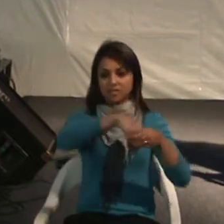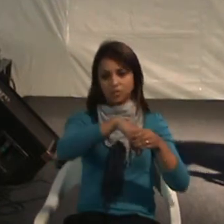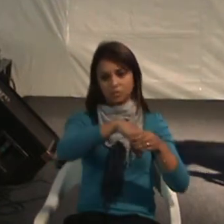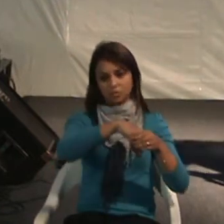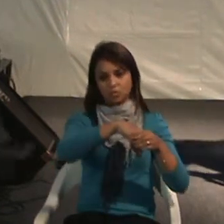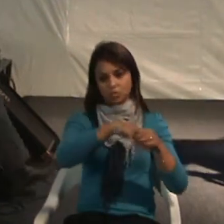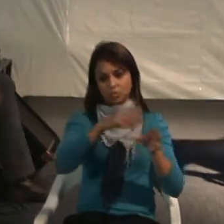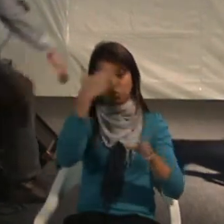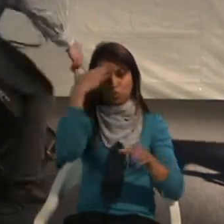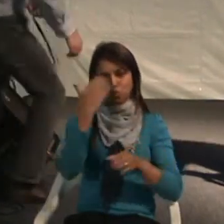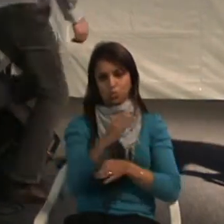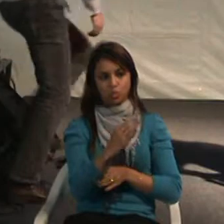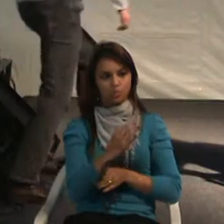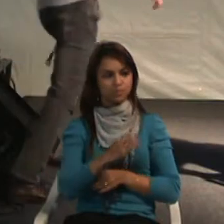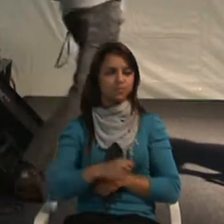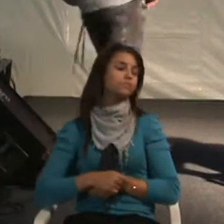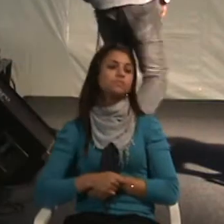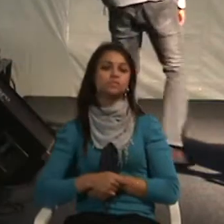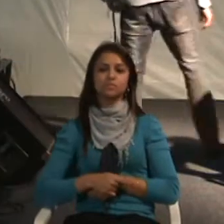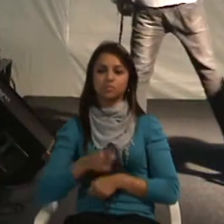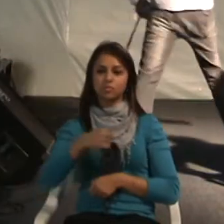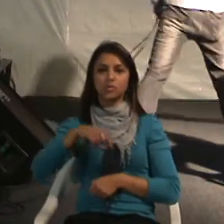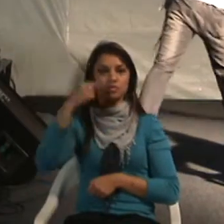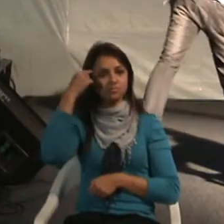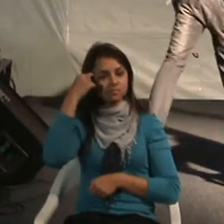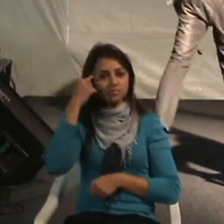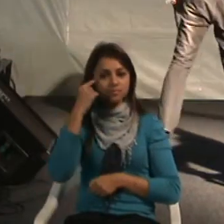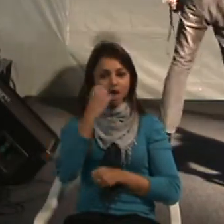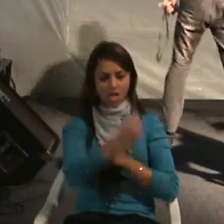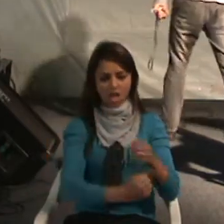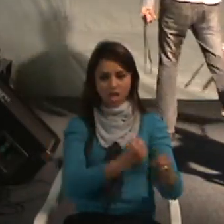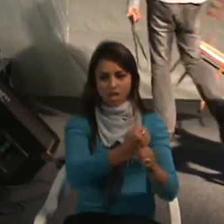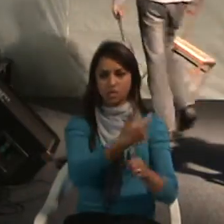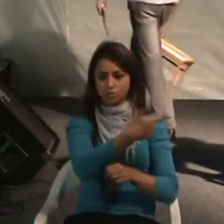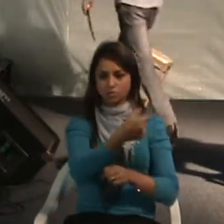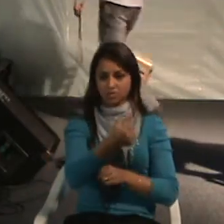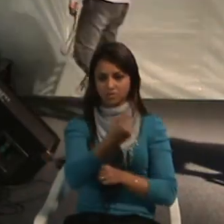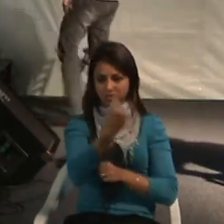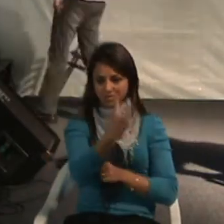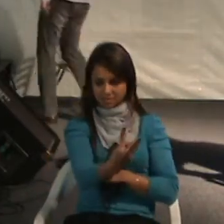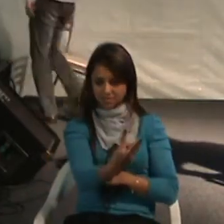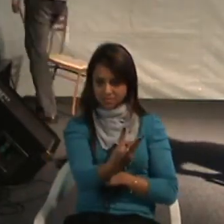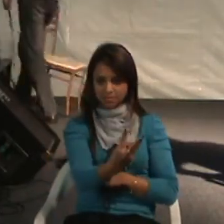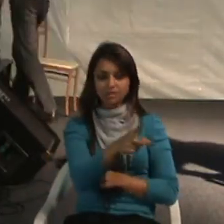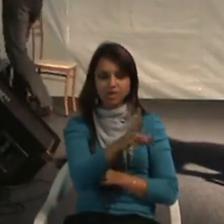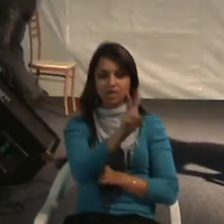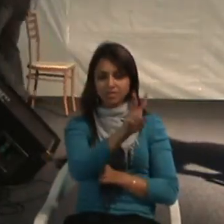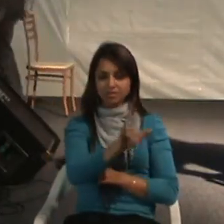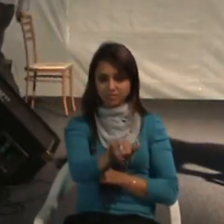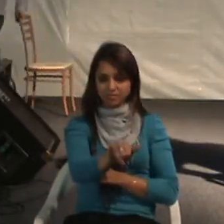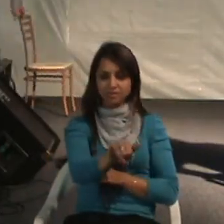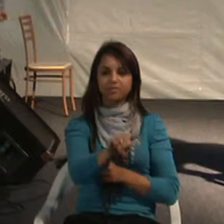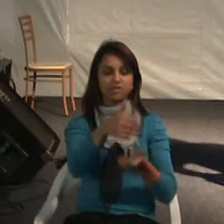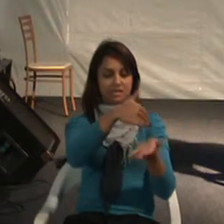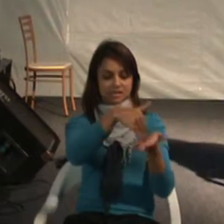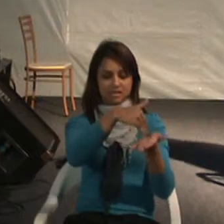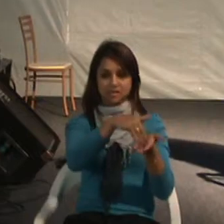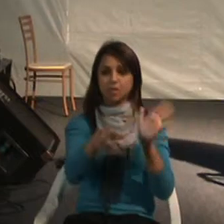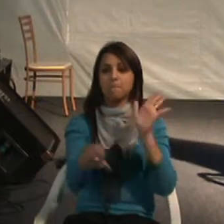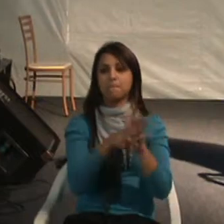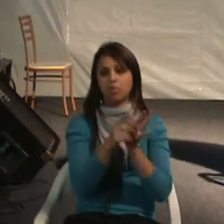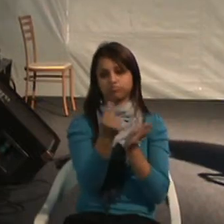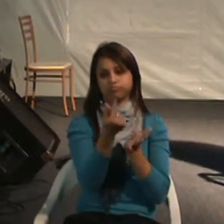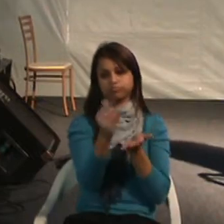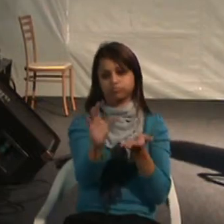Curitiba. Então, acreditamos que para 2013, ela já vire uma secretaria municipal com orçamento próprio.